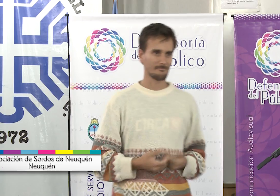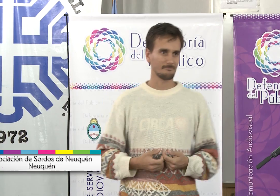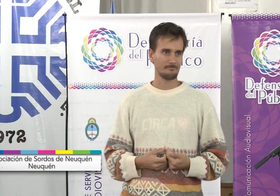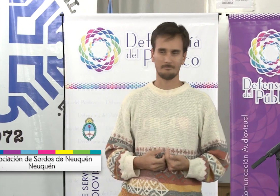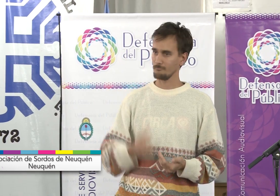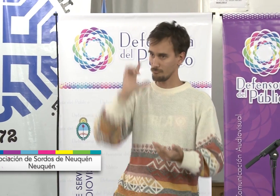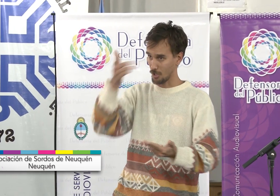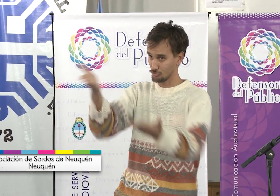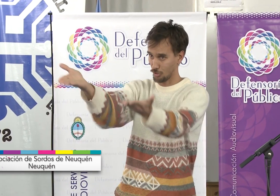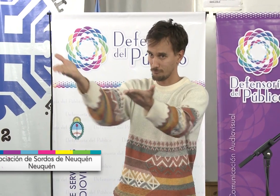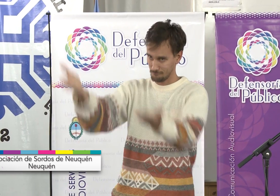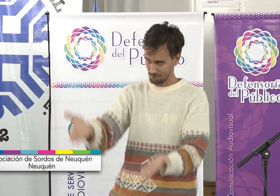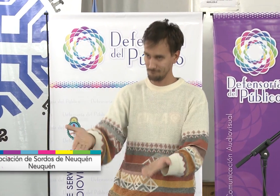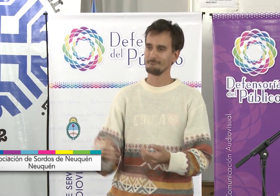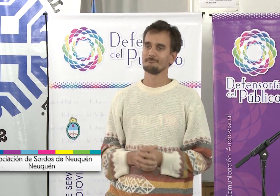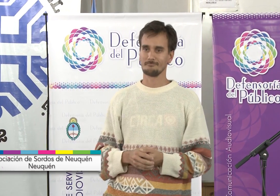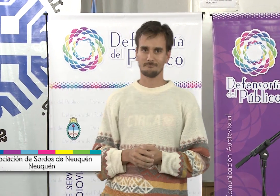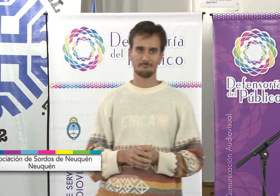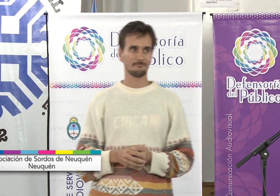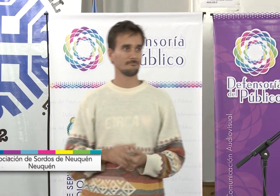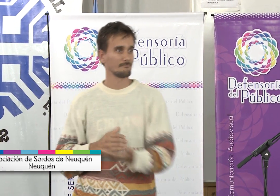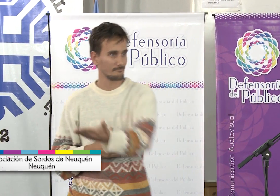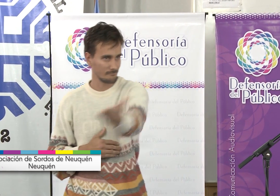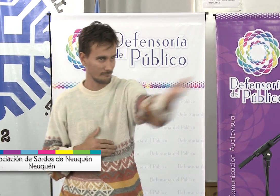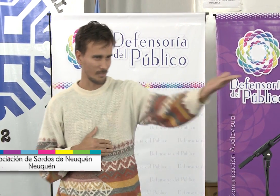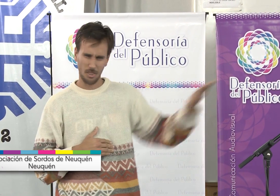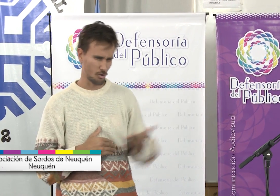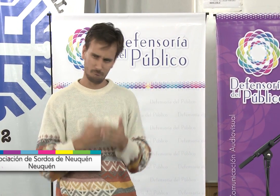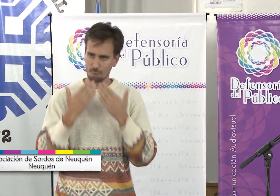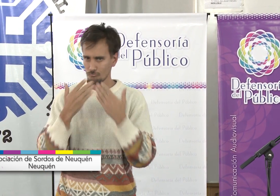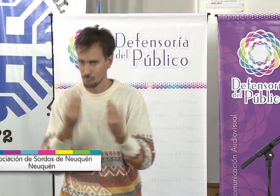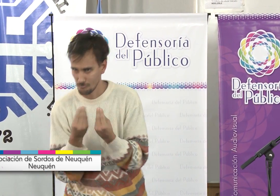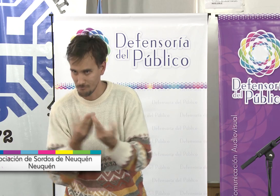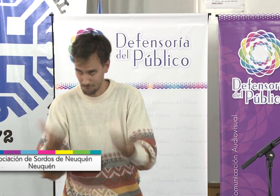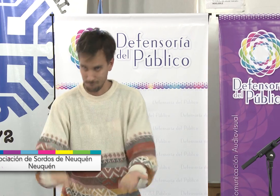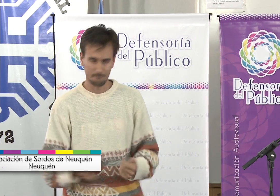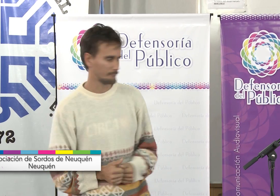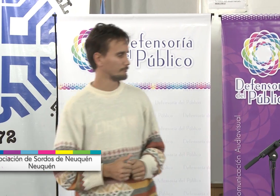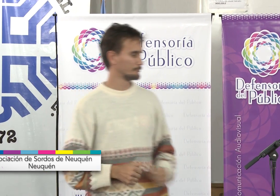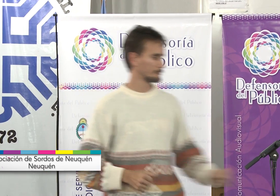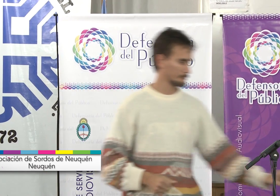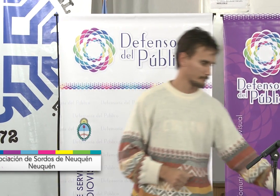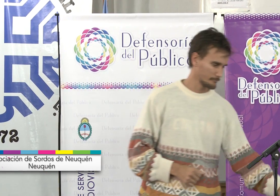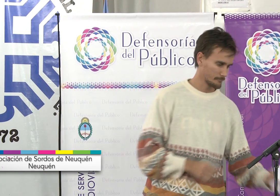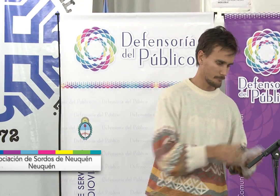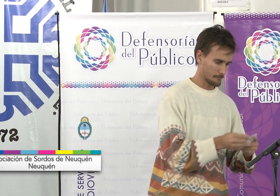del Público y a todas las personas y al grupo de personas sordas. Muchas gracias por estar hoy aquí.